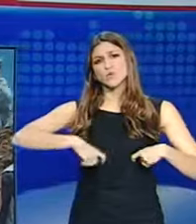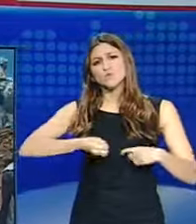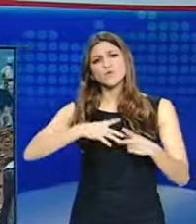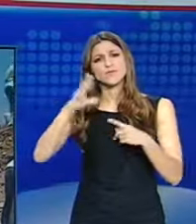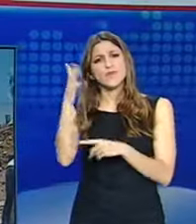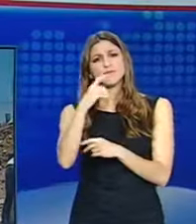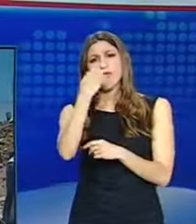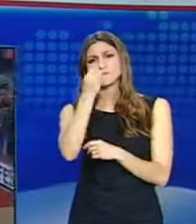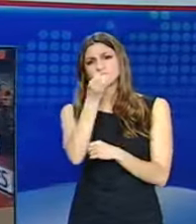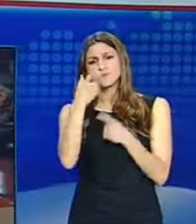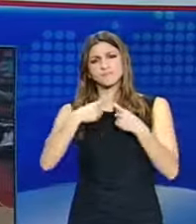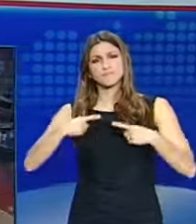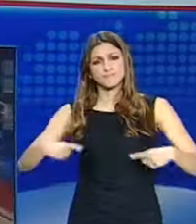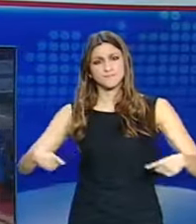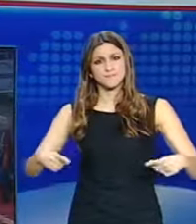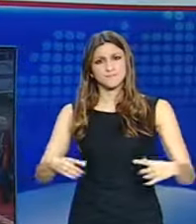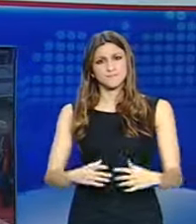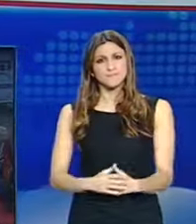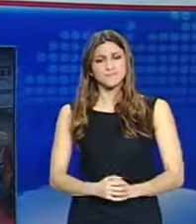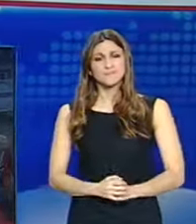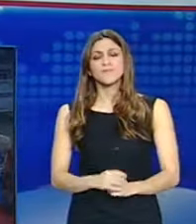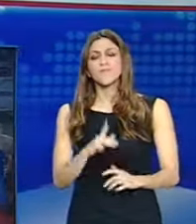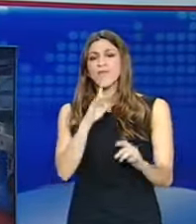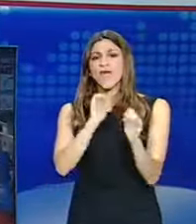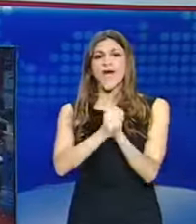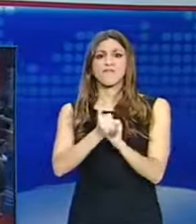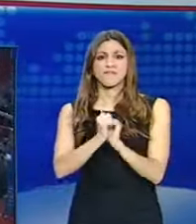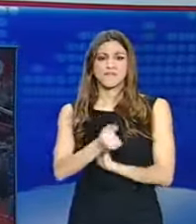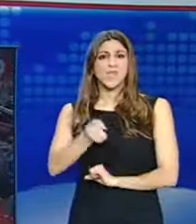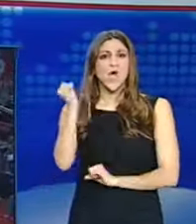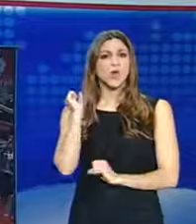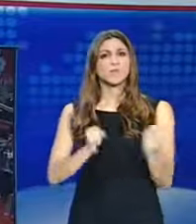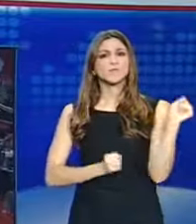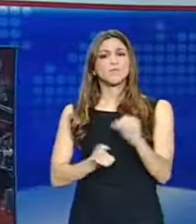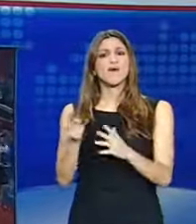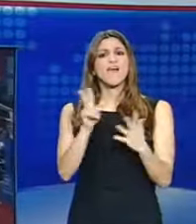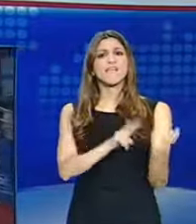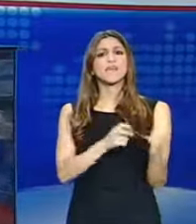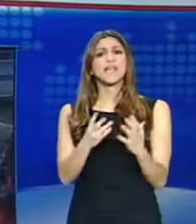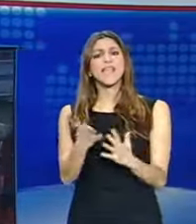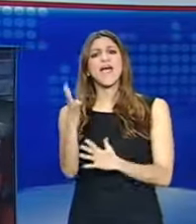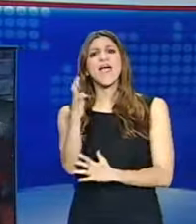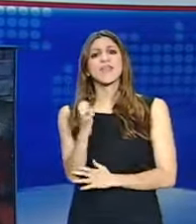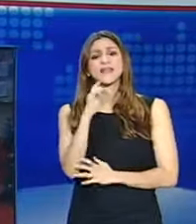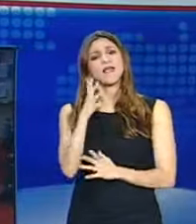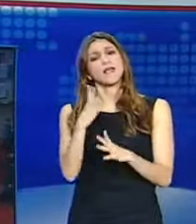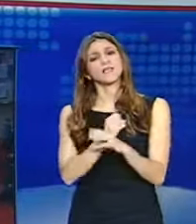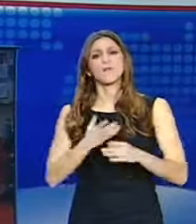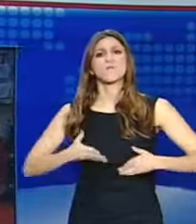Ο Ολυμπιακός νίκησε με 79-90 την Κίμκη στο στάδιο ειρήνης και φιλίας και προκρήθηκε στα play-off της Ευρωλίγκα. Οι